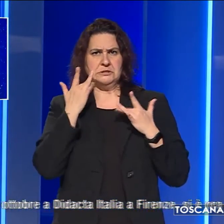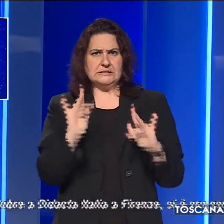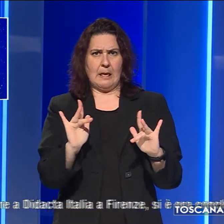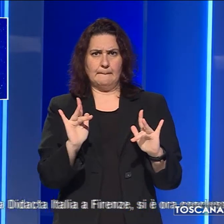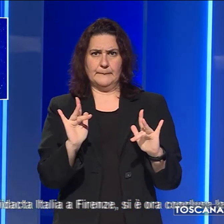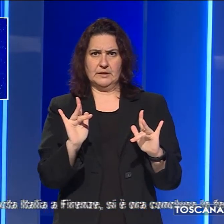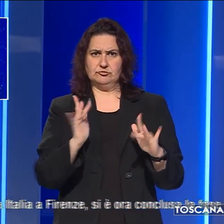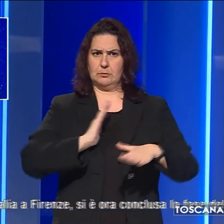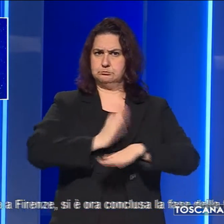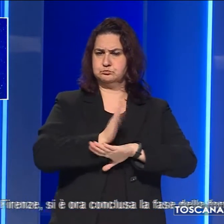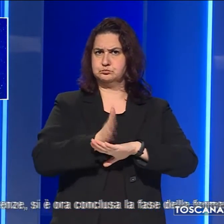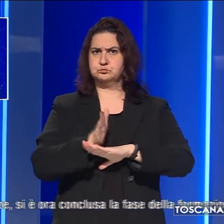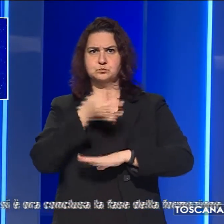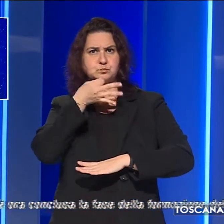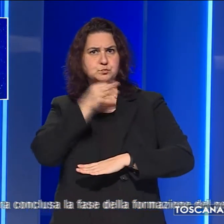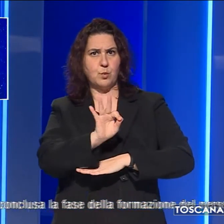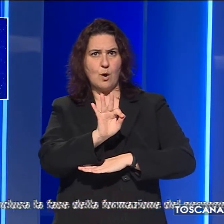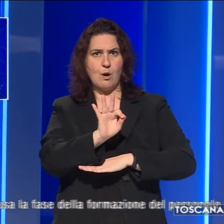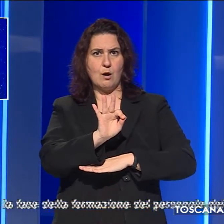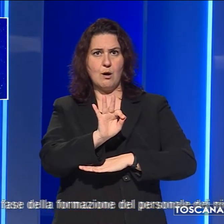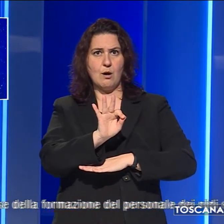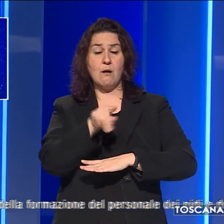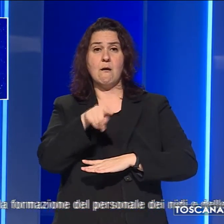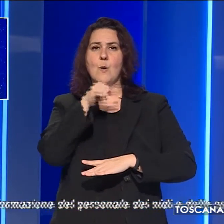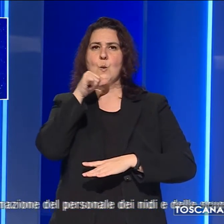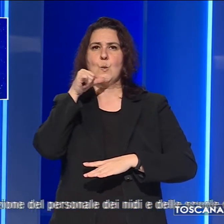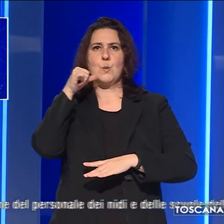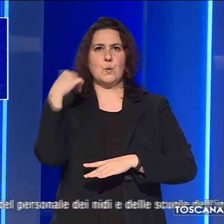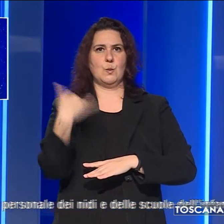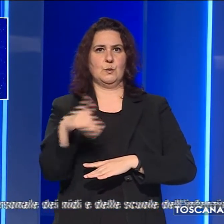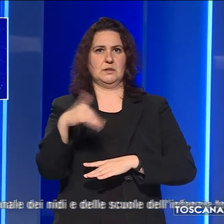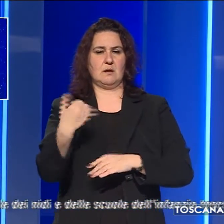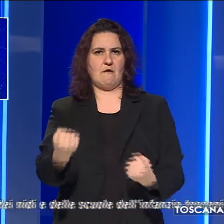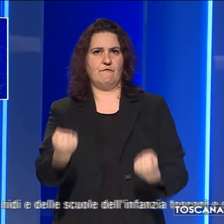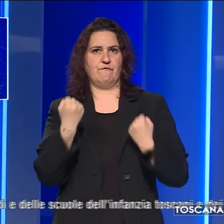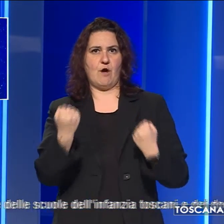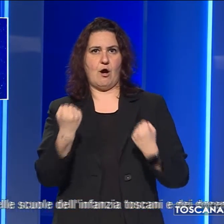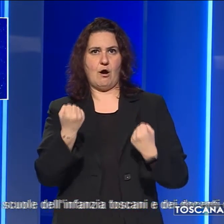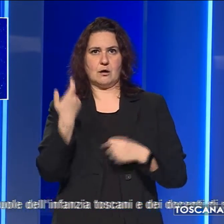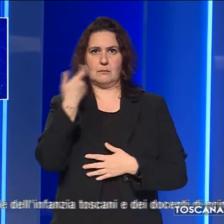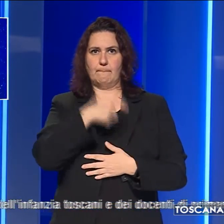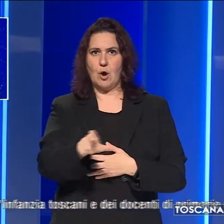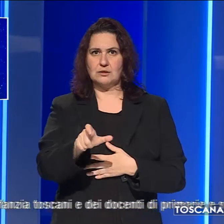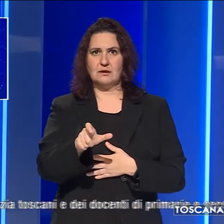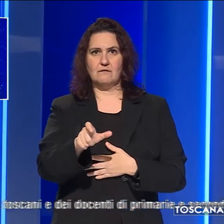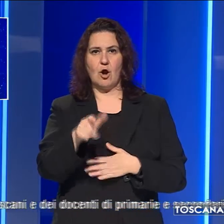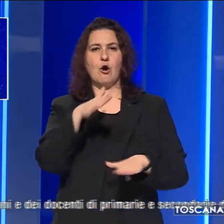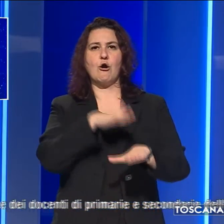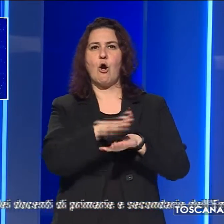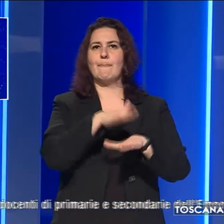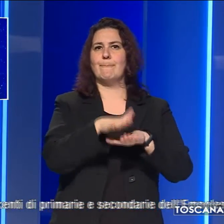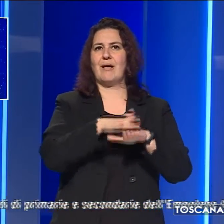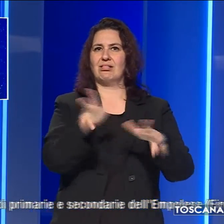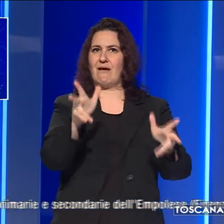accessibile, si spiega, quanto utile e potente in termini di sviluppo delle competenze